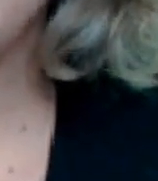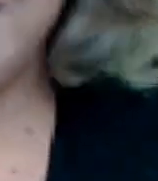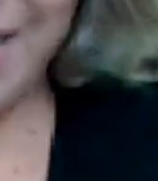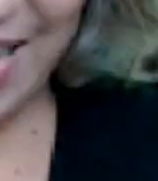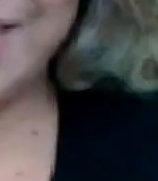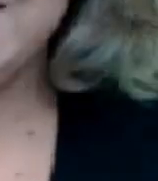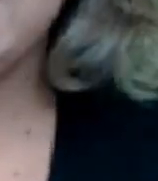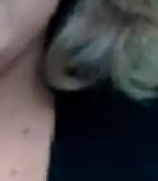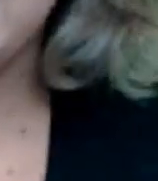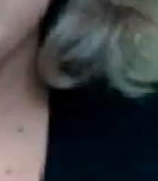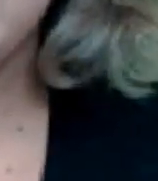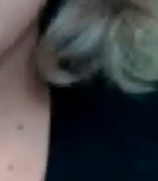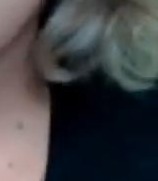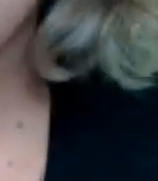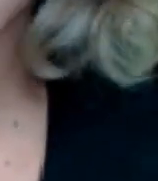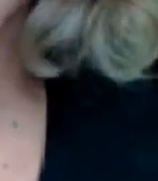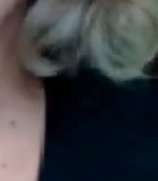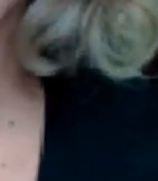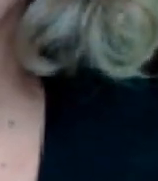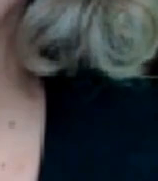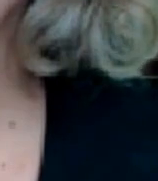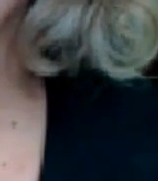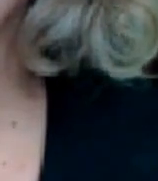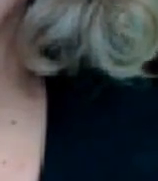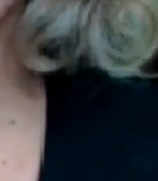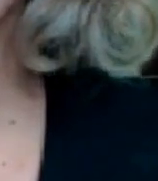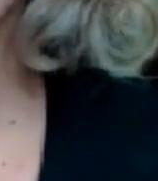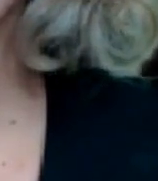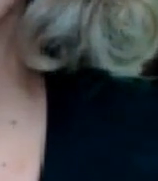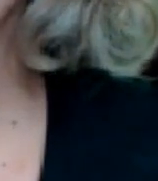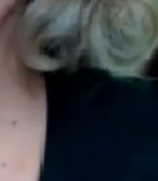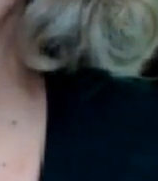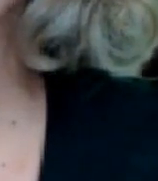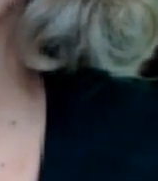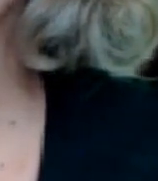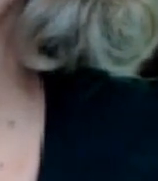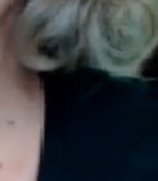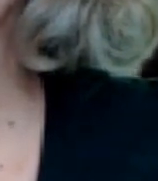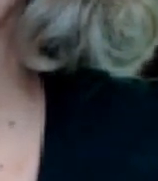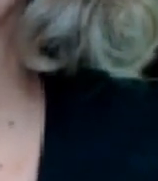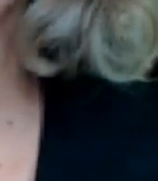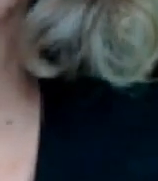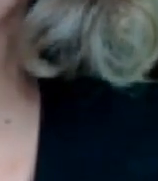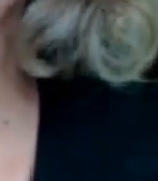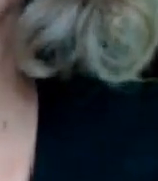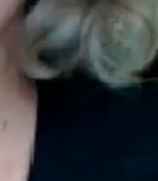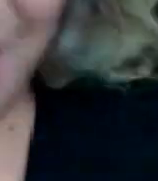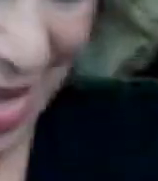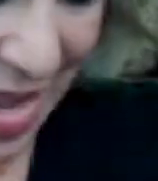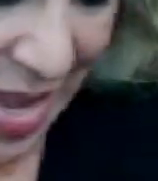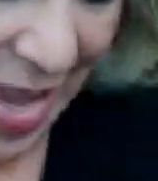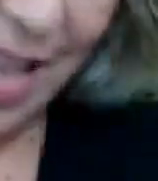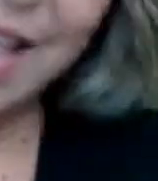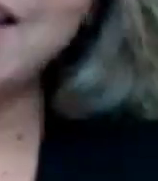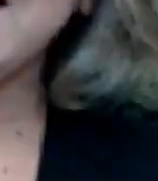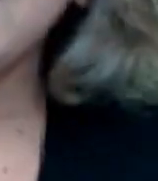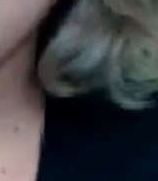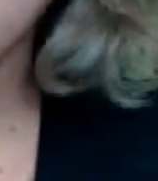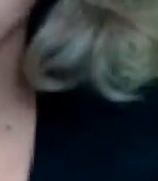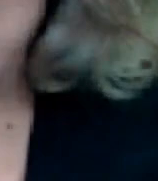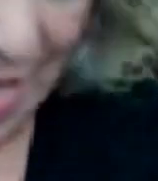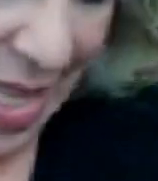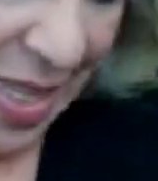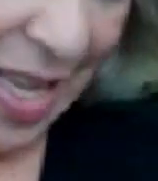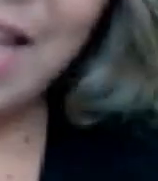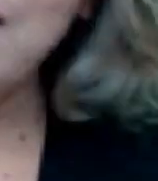así es bueno yo estoy contenta por todo eso que está pasando allá y que y